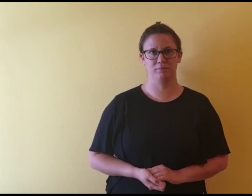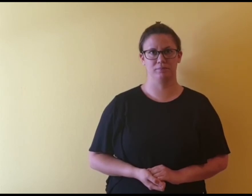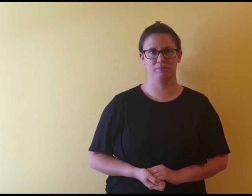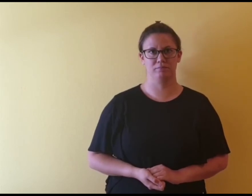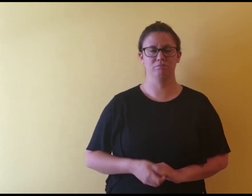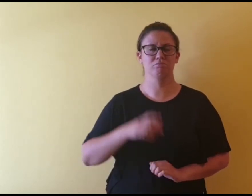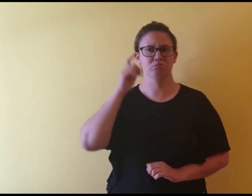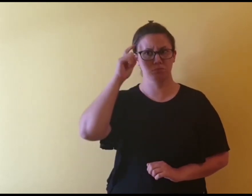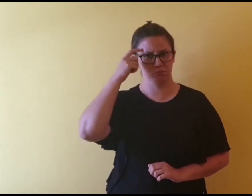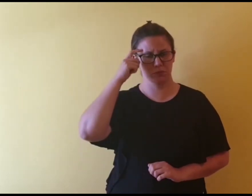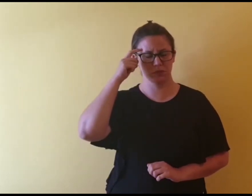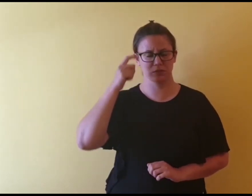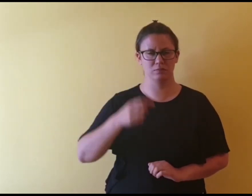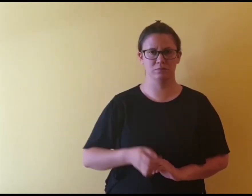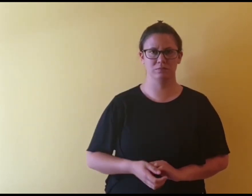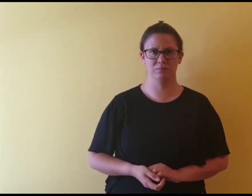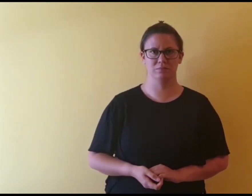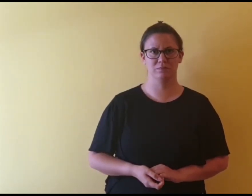Pomisliti.